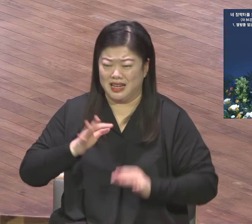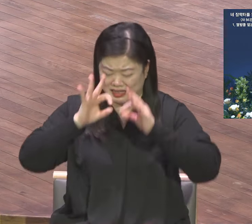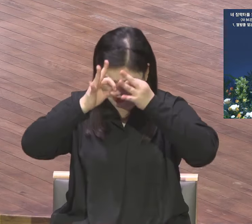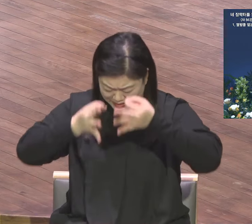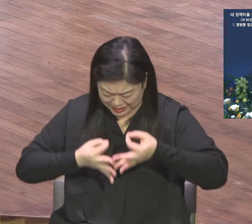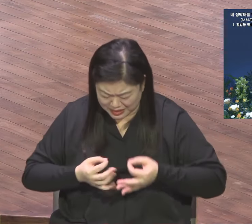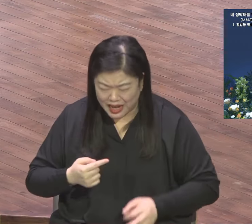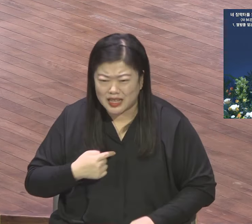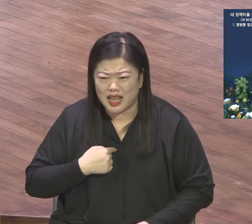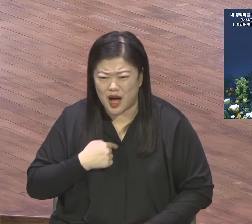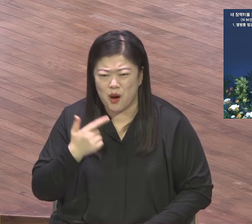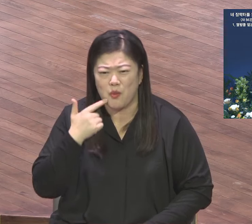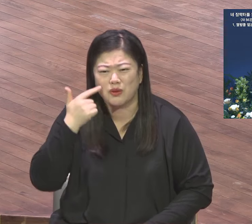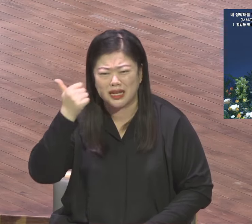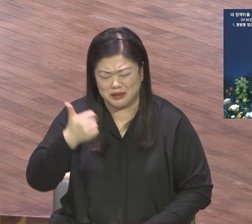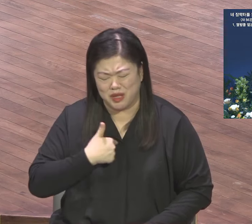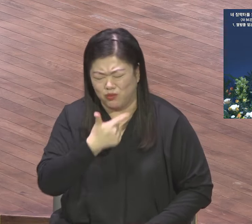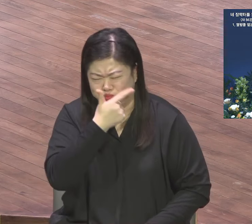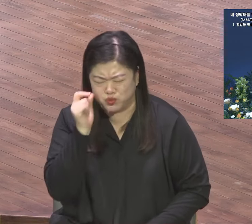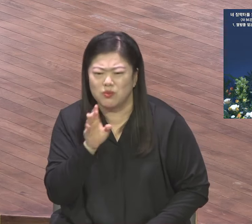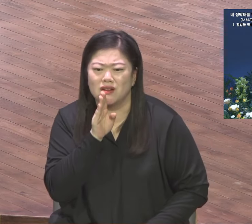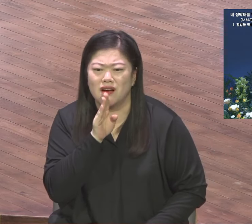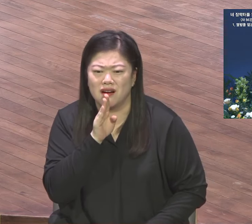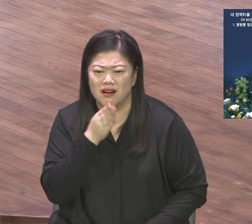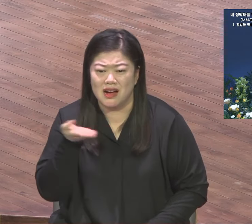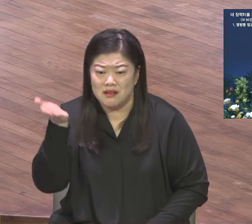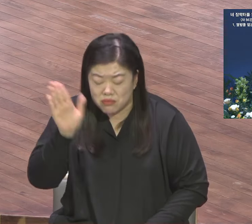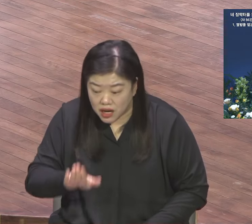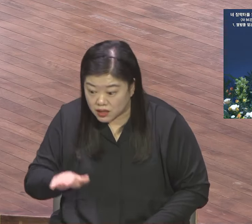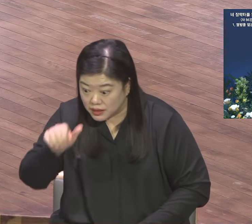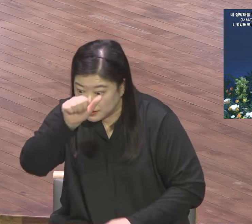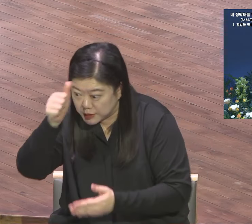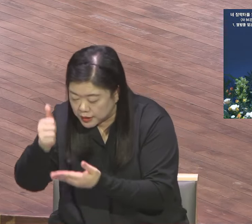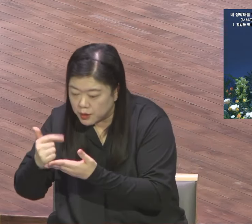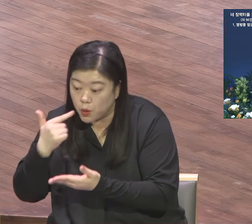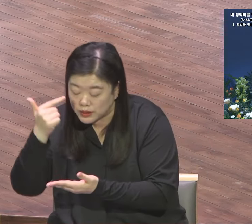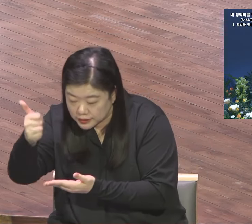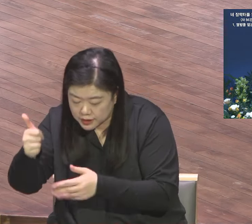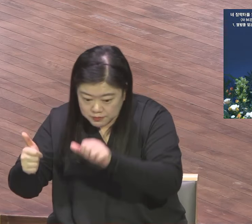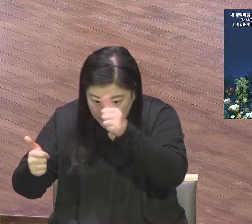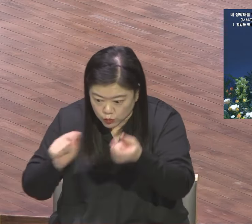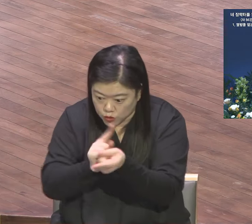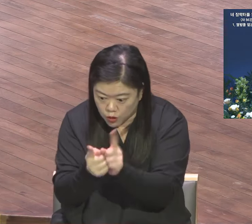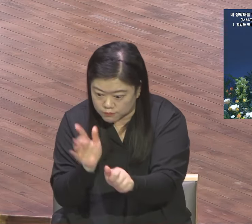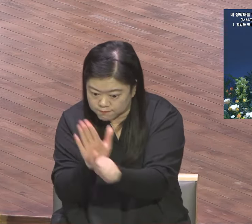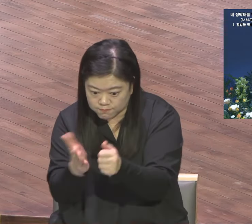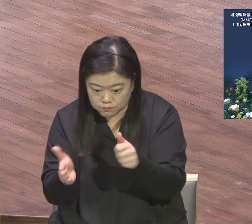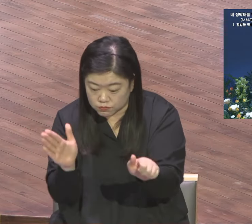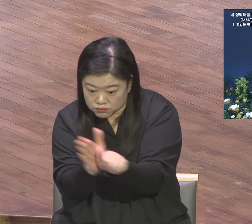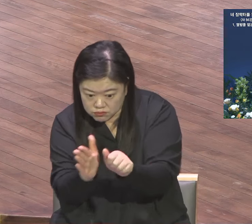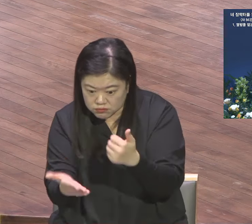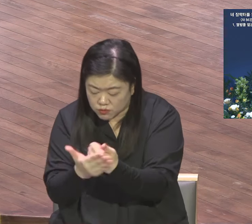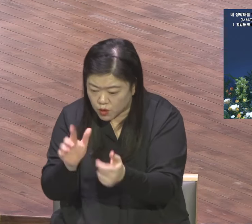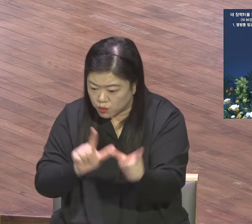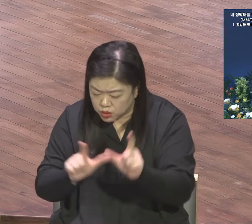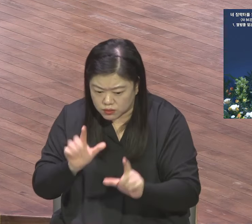전능하신 하나님 사랑하나 보실도 얼마나 감격스럽게 원팀 현장의 영적 상황은